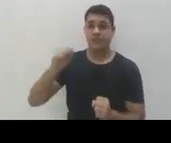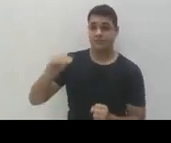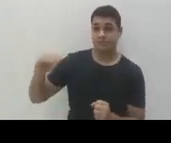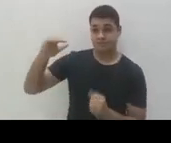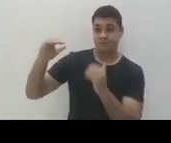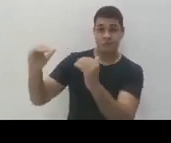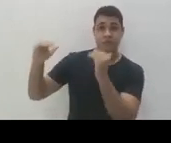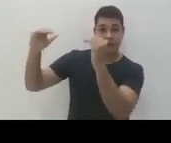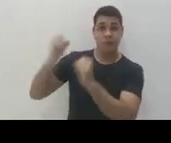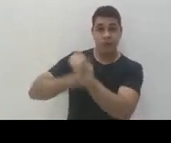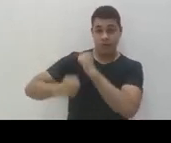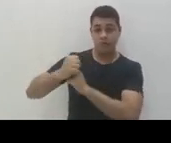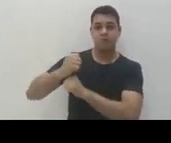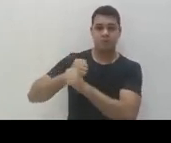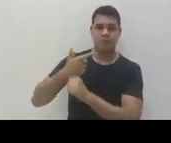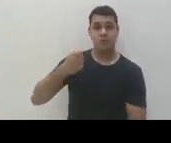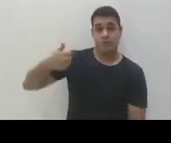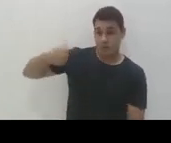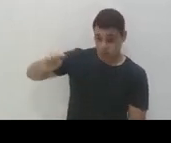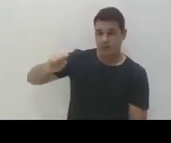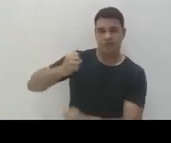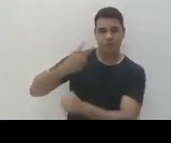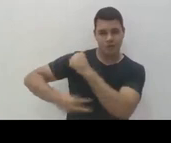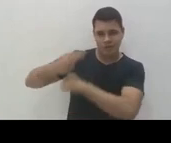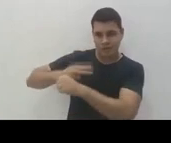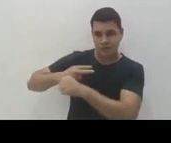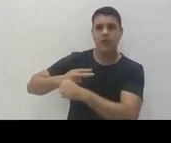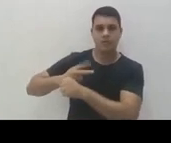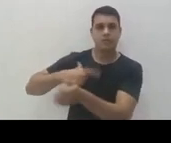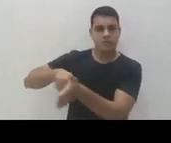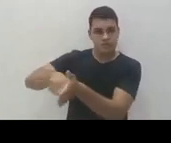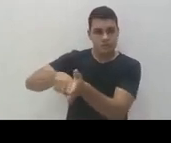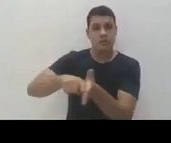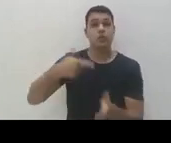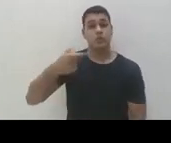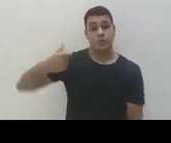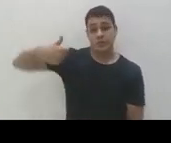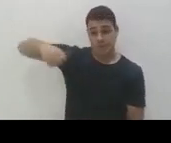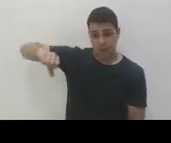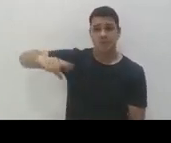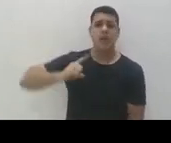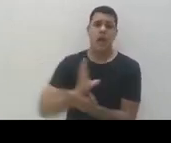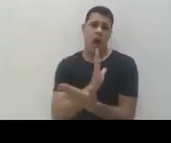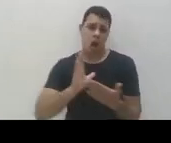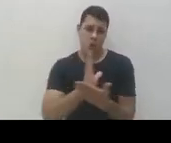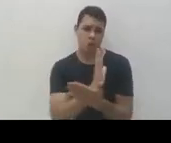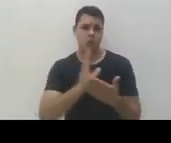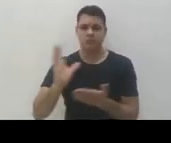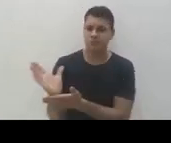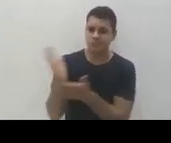2018, foi o último que a gente teve acesso ao relatório de 2019, tem alguns dados, mas o relatório ainda não foi